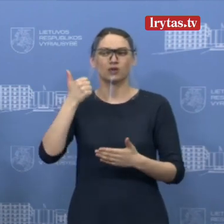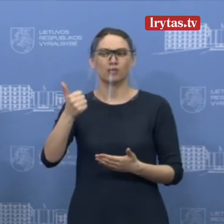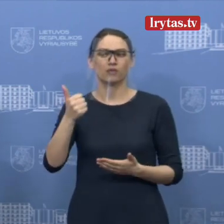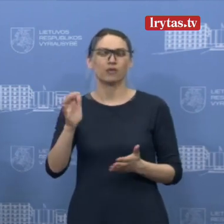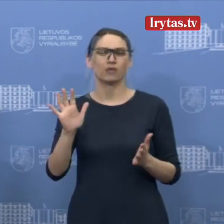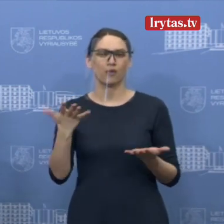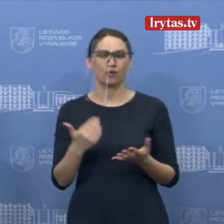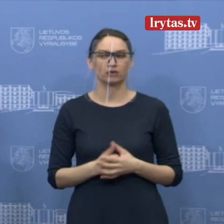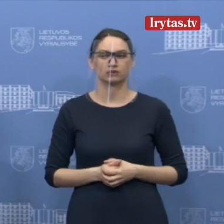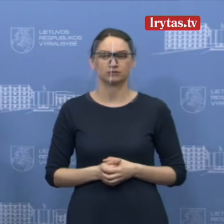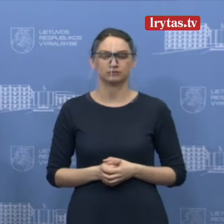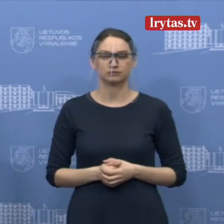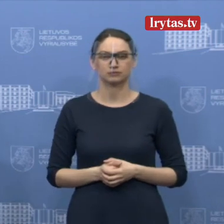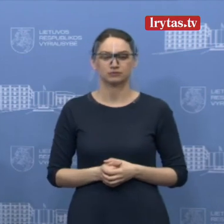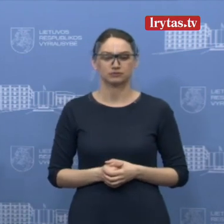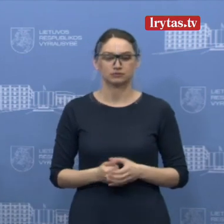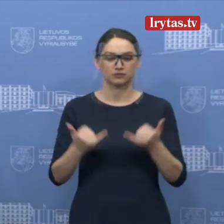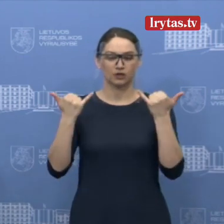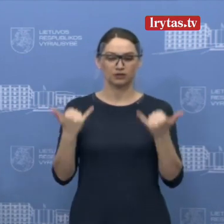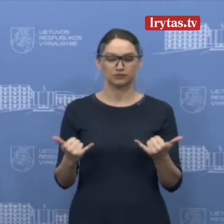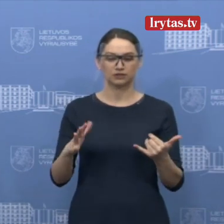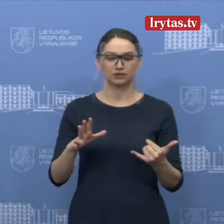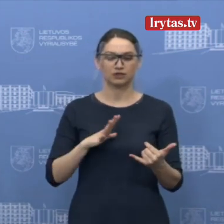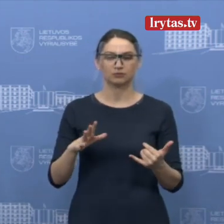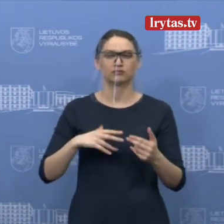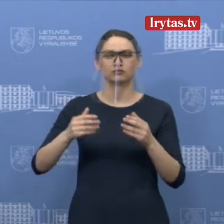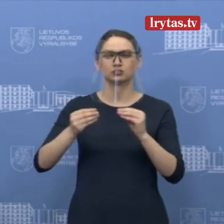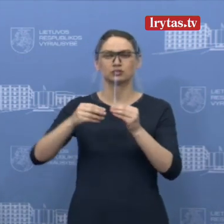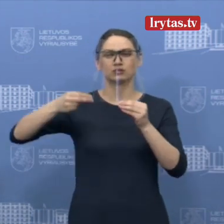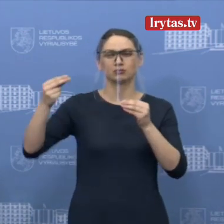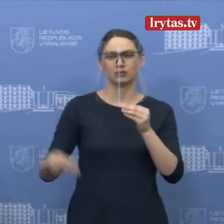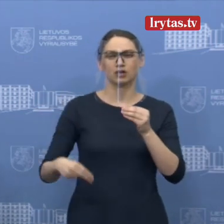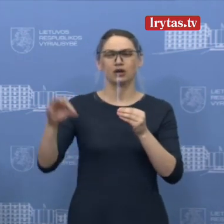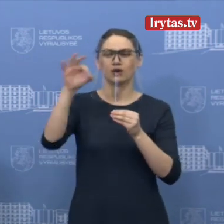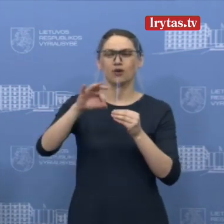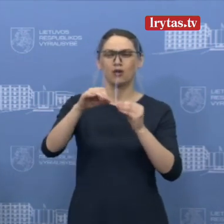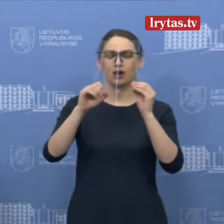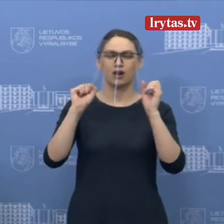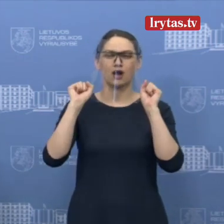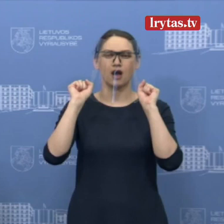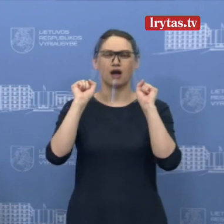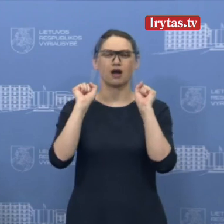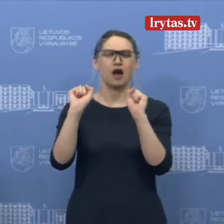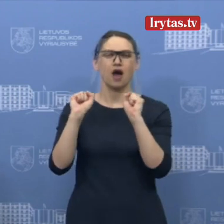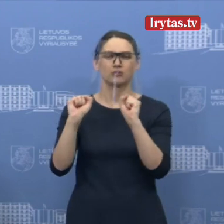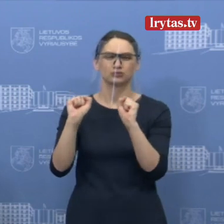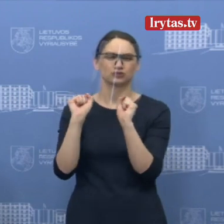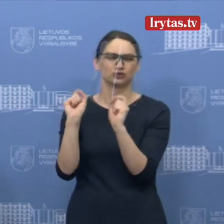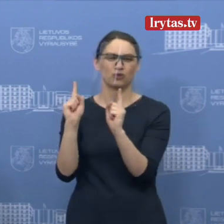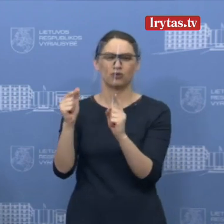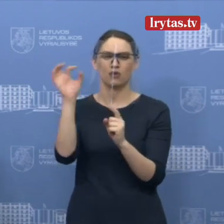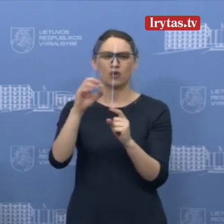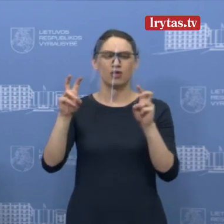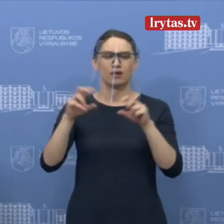tai šiandien mes pasirašėme kontraktą dėl apsaugos pliemonių. Tai būtent dėl